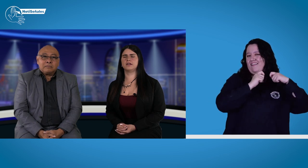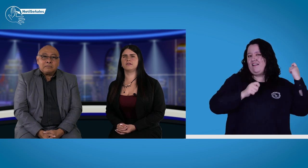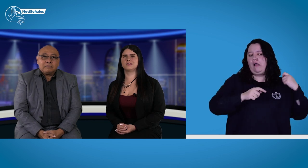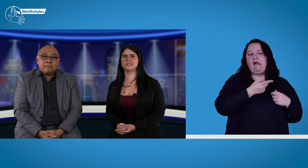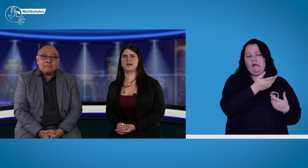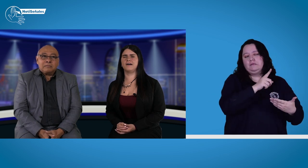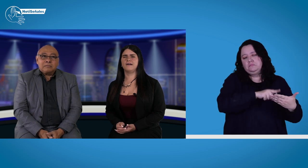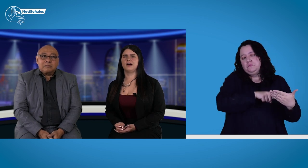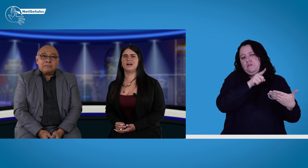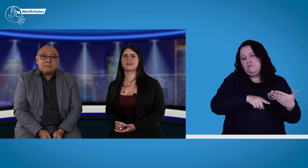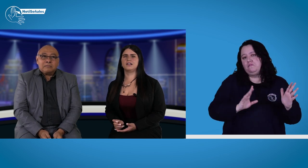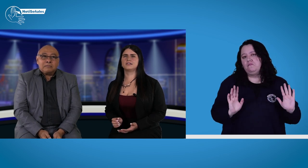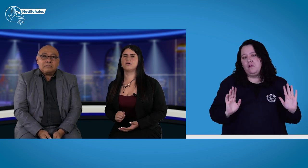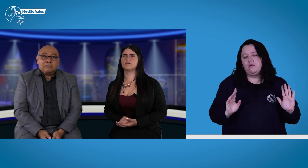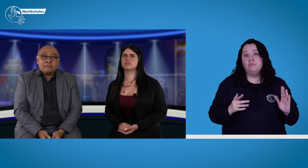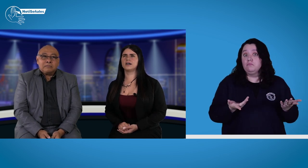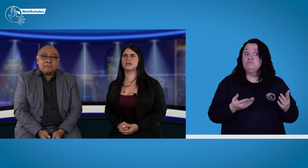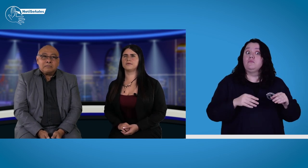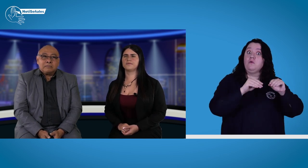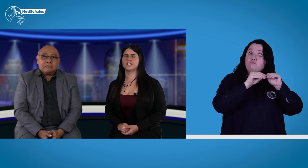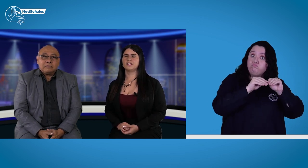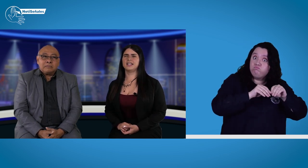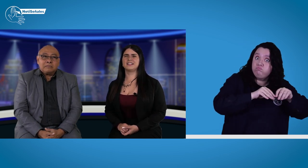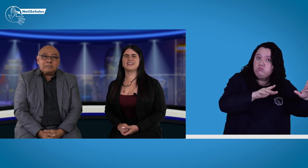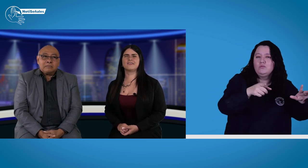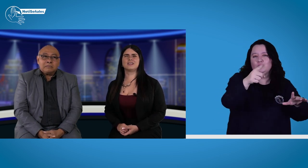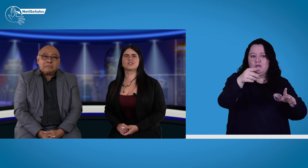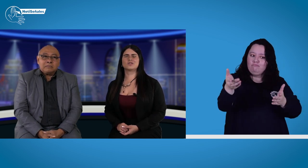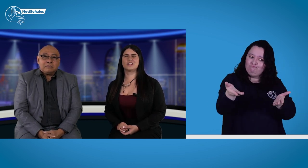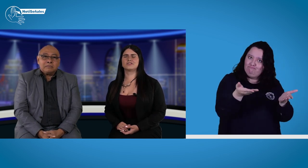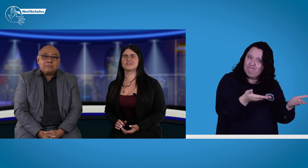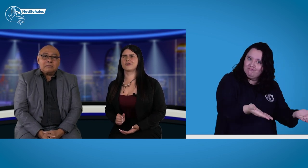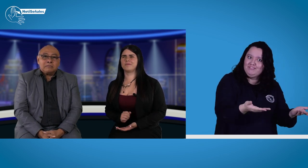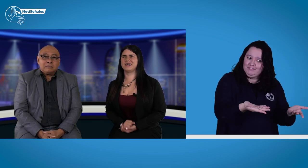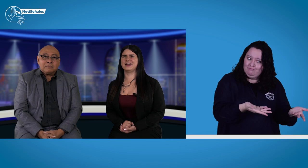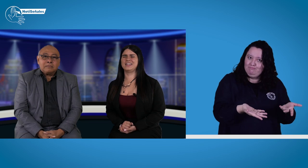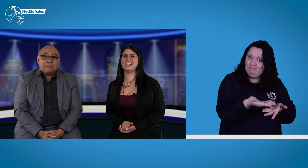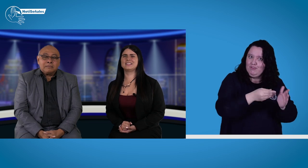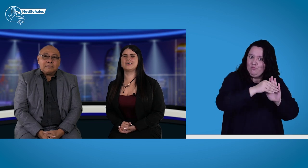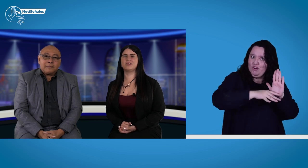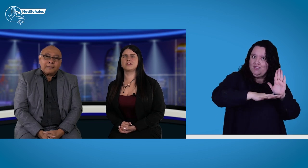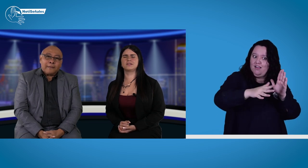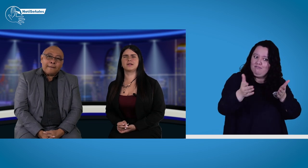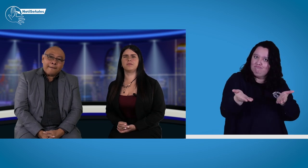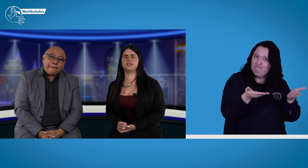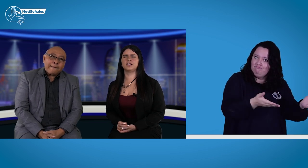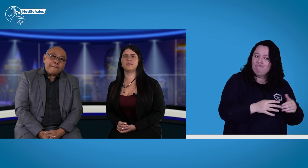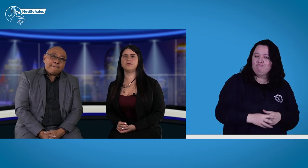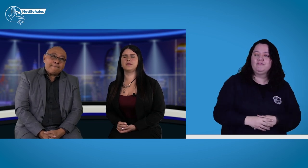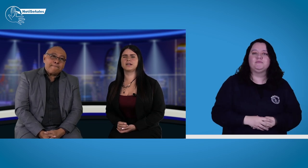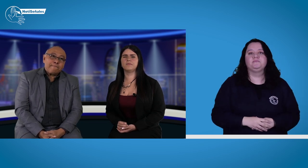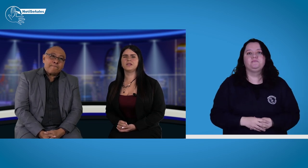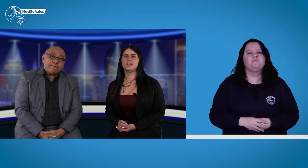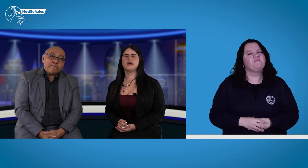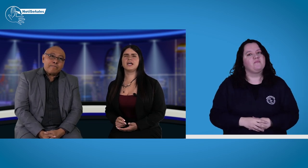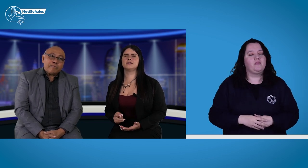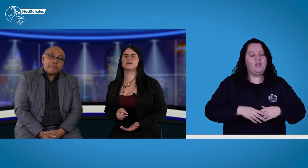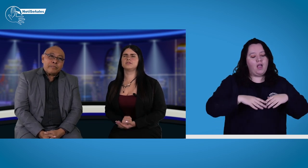nuestra alcaldesa Bogotá, que la idea también es que ustedes nos acompañen en el lanzamiento de esta política pública y ahí estamos